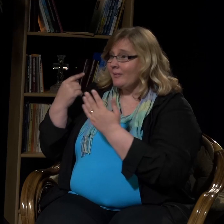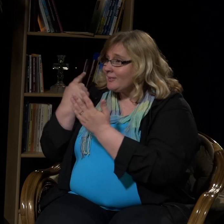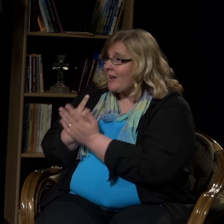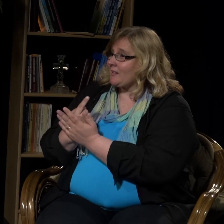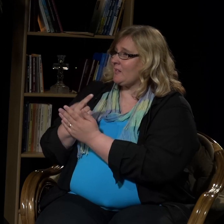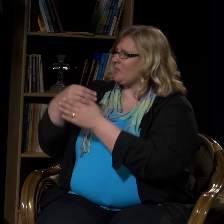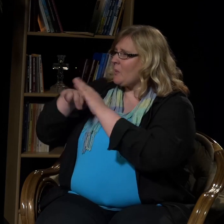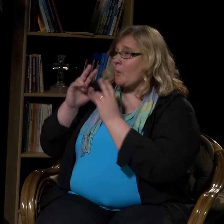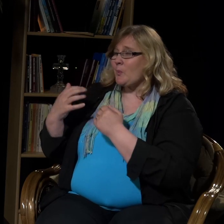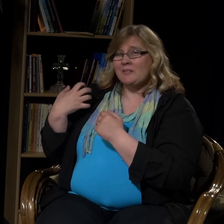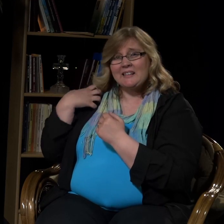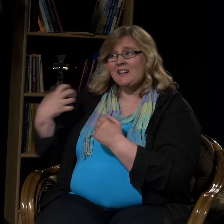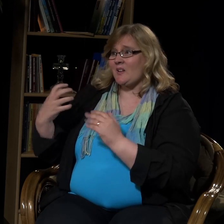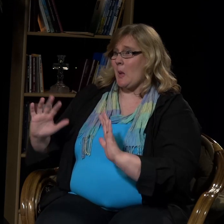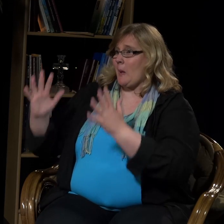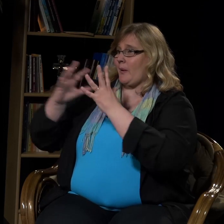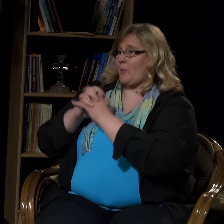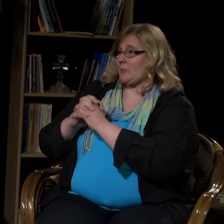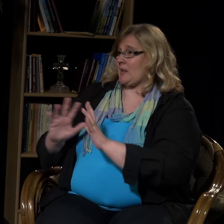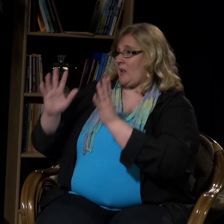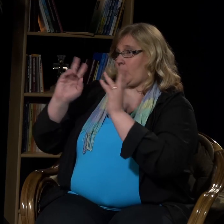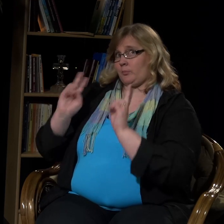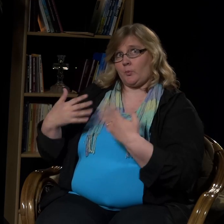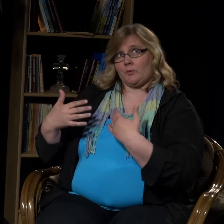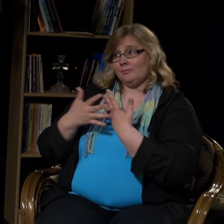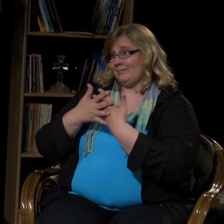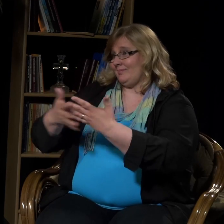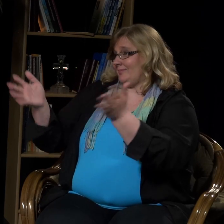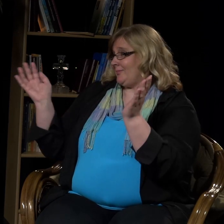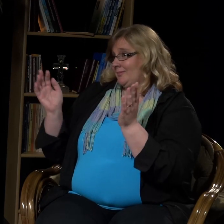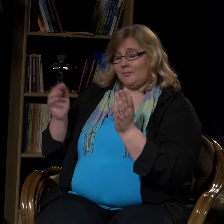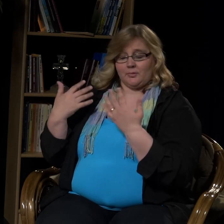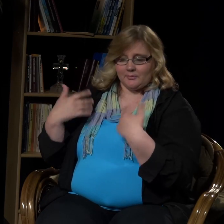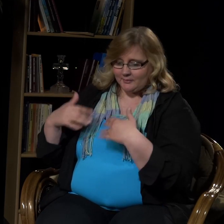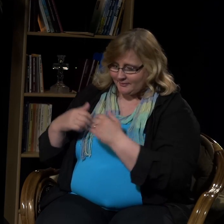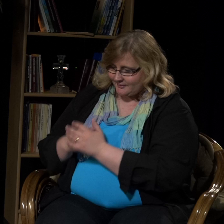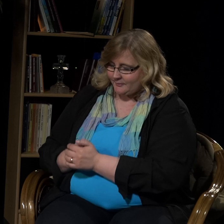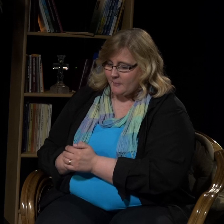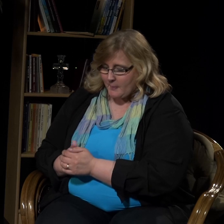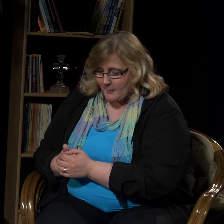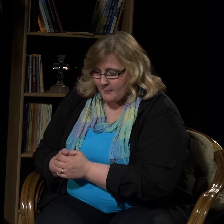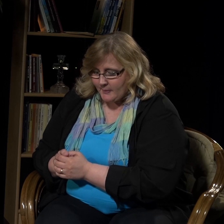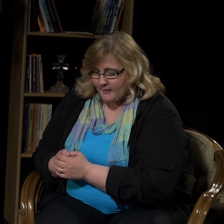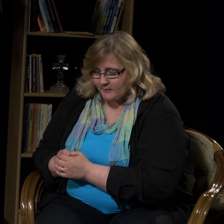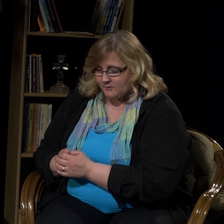Rukous on meille hirvittävän tärkeää ja se rikastuttaa meidän elämäämme hyvin laajalla. Ja ihmeellisellä tavalla.